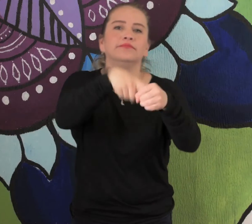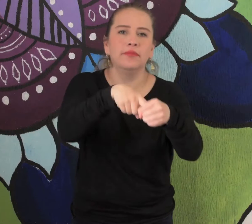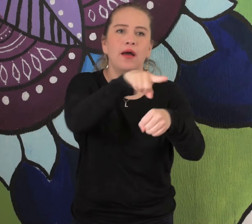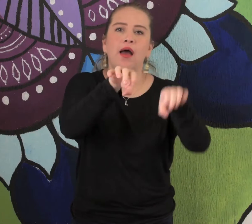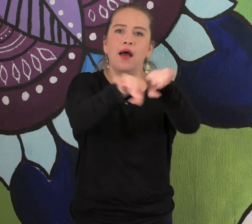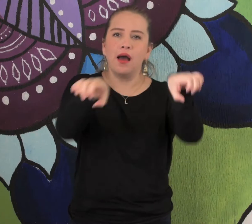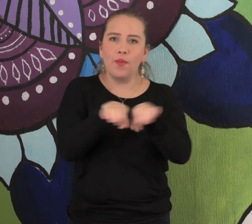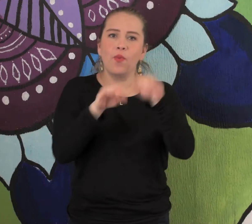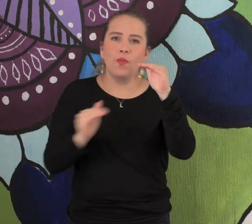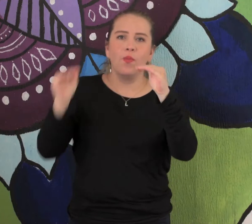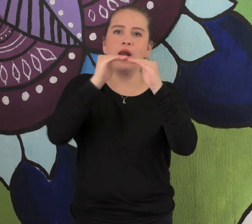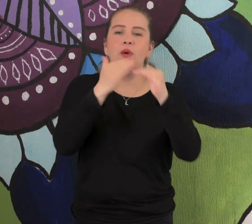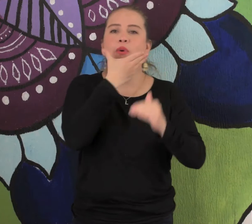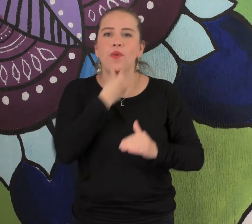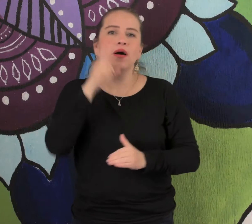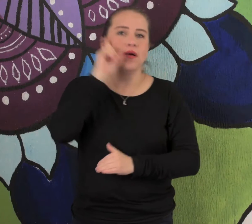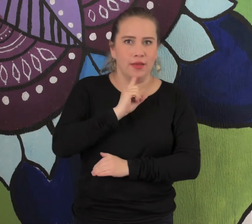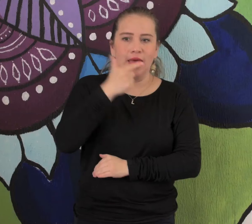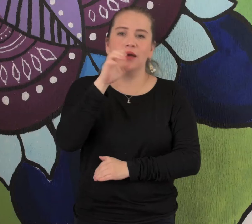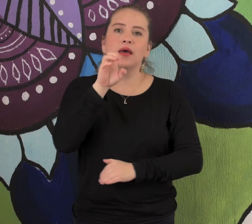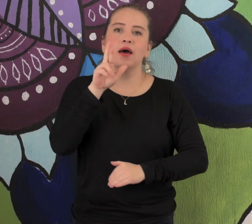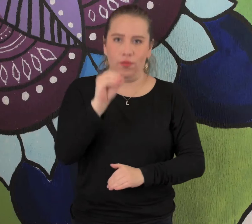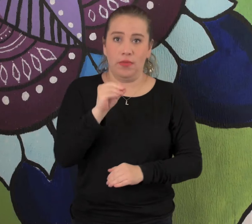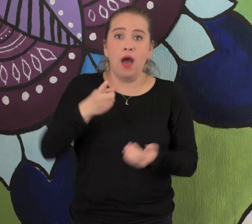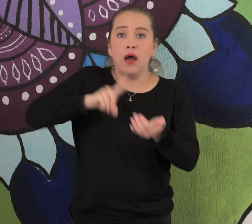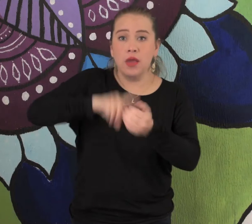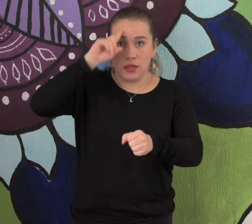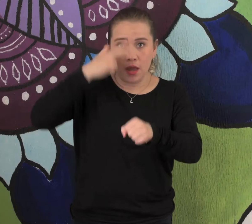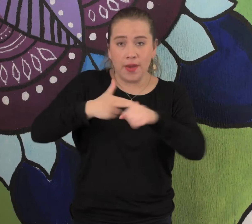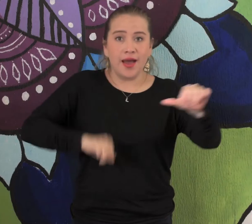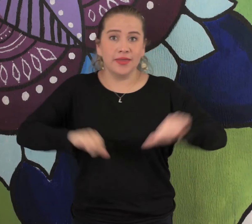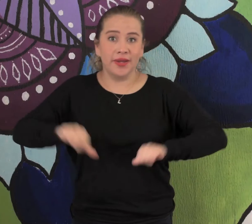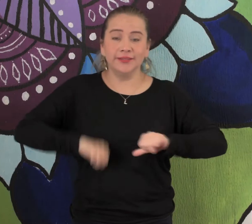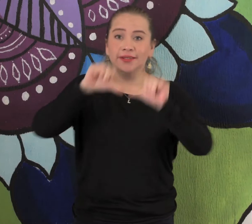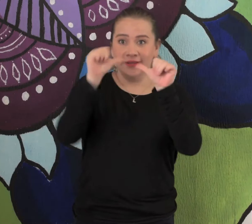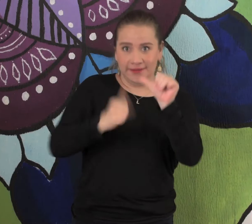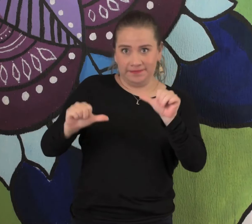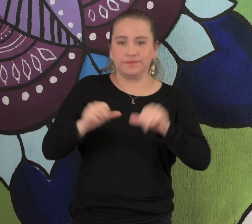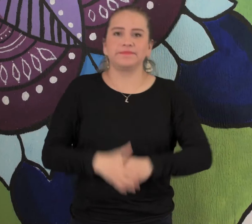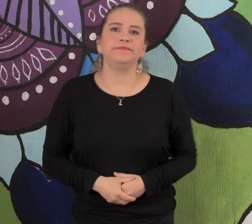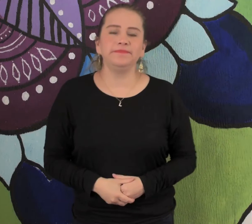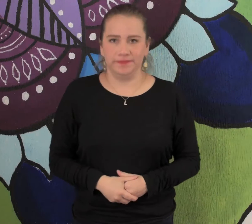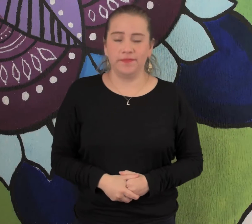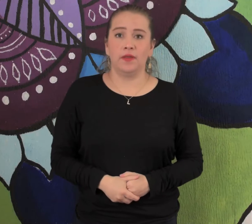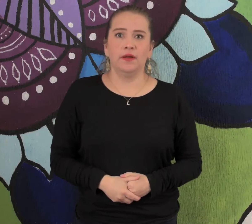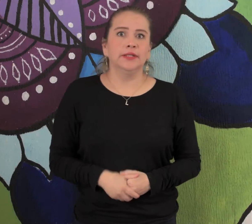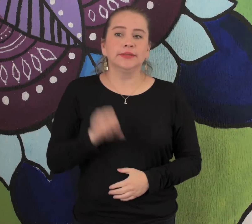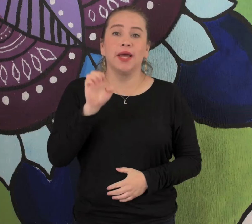trabajamos dentro del equipo para la igualdad de género de la Dirección de Actividades Artísticas de la Secretaría